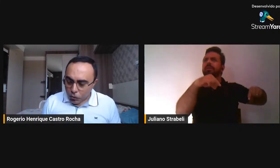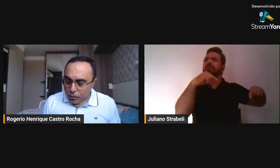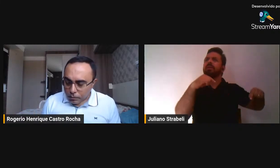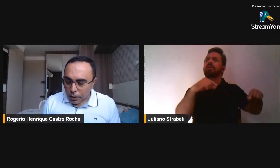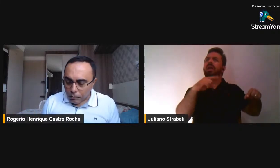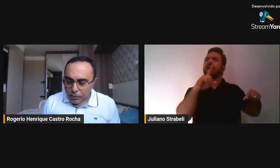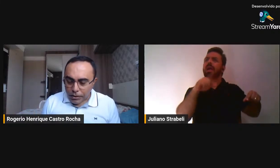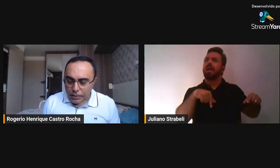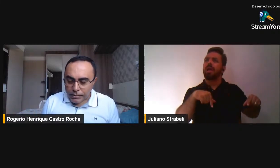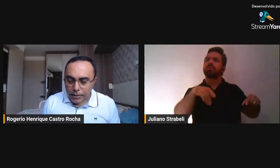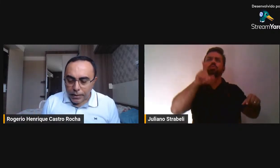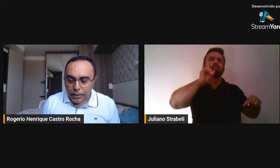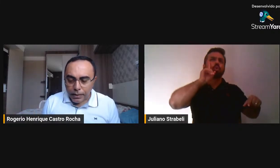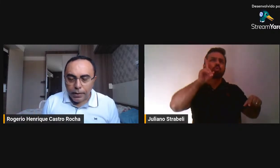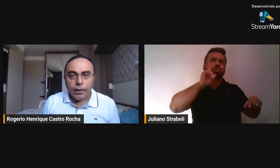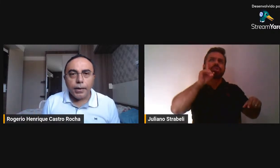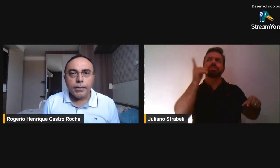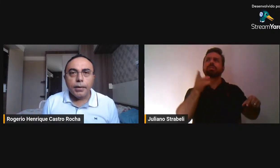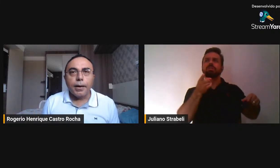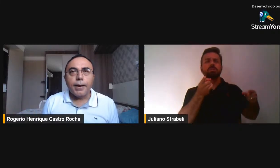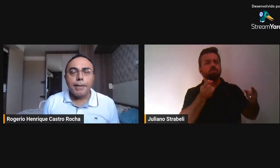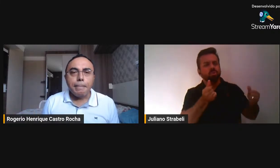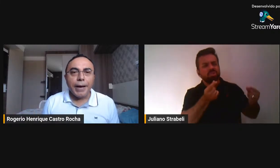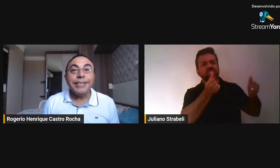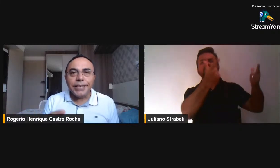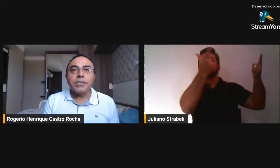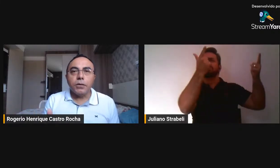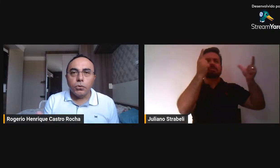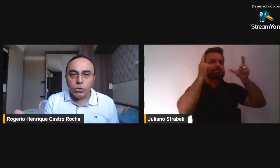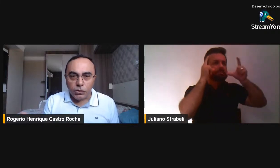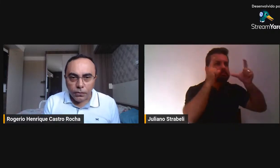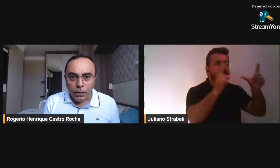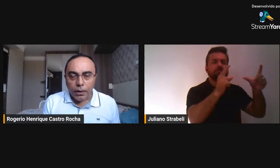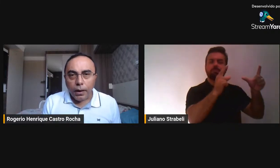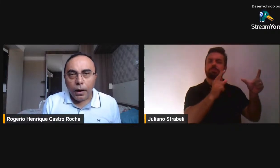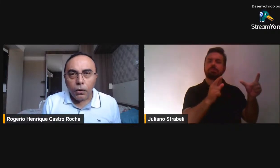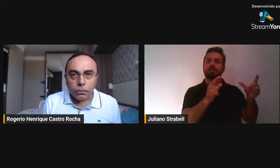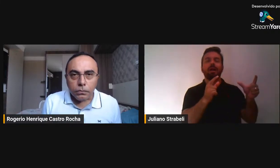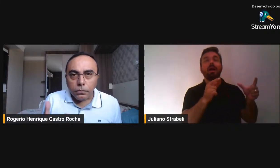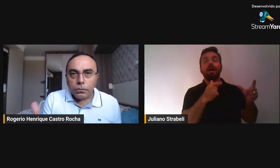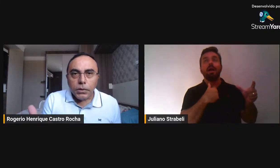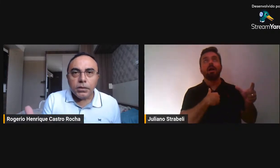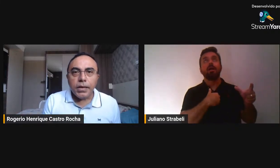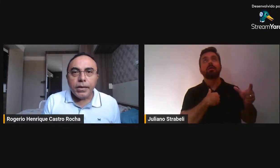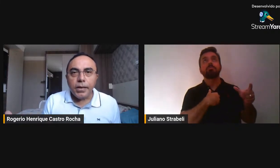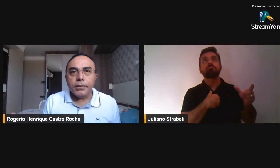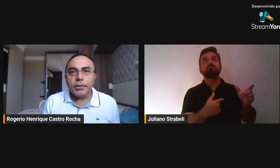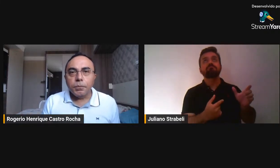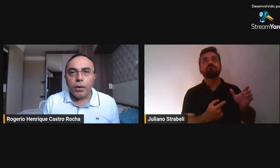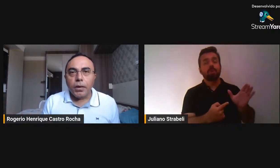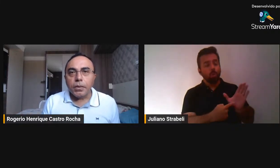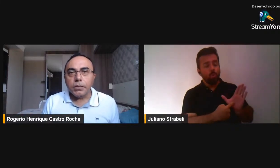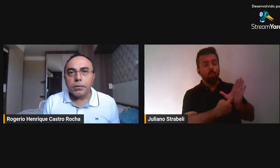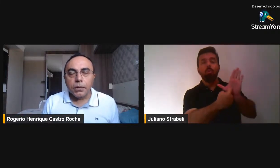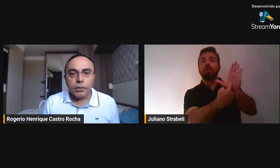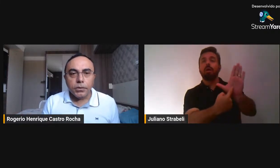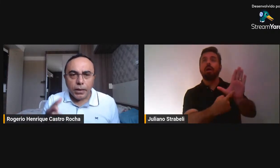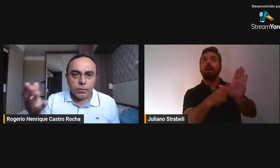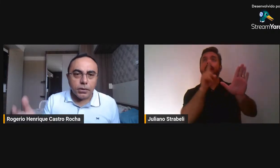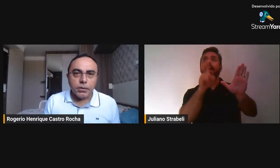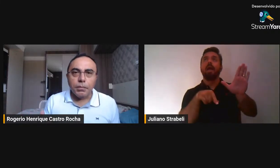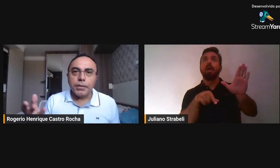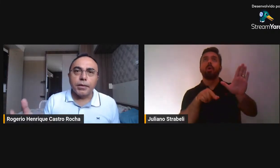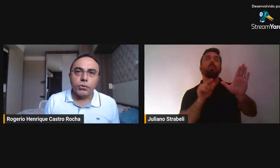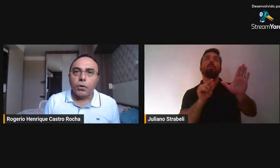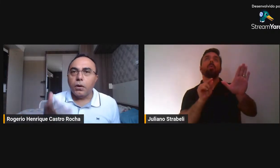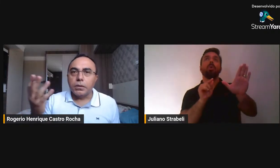e foi realmente essa a intenção que eu tive ao inserir esses poemas de